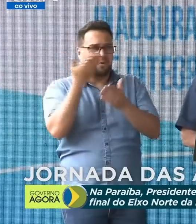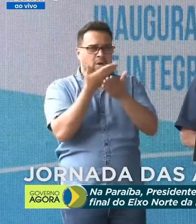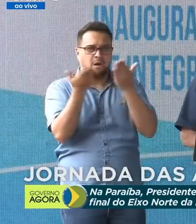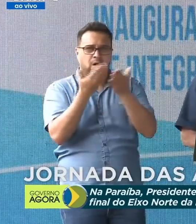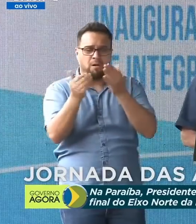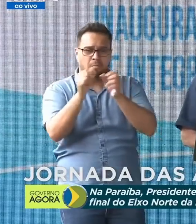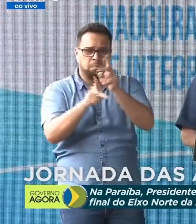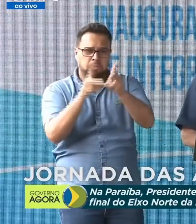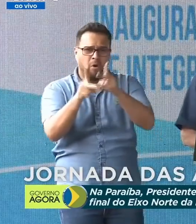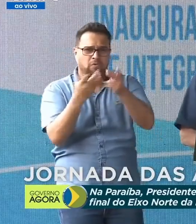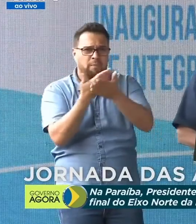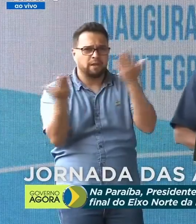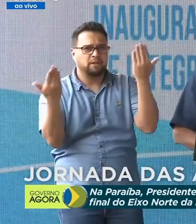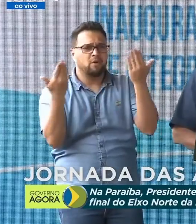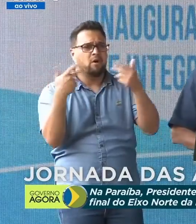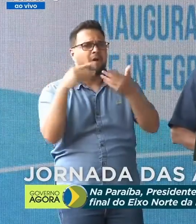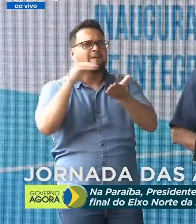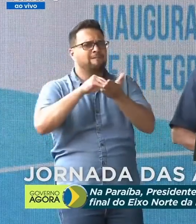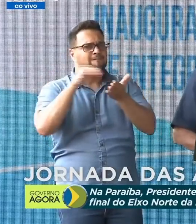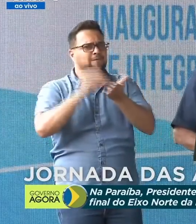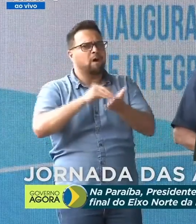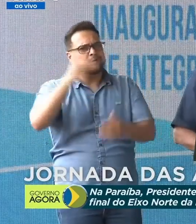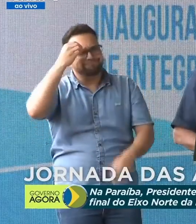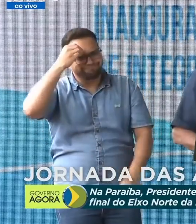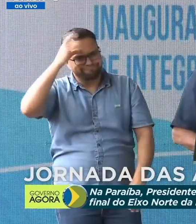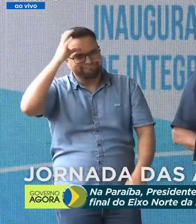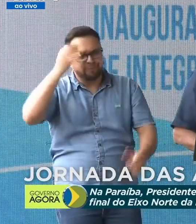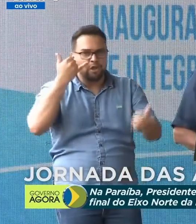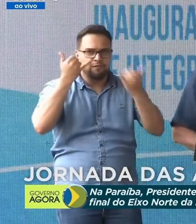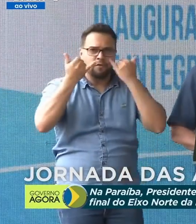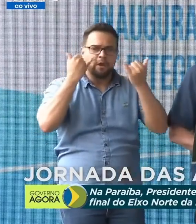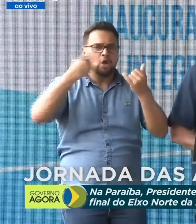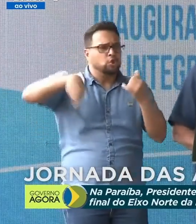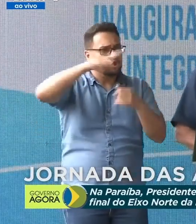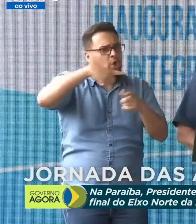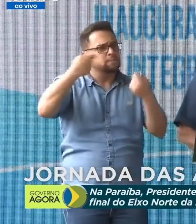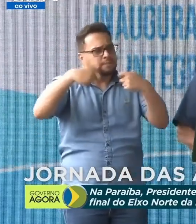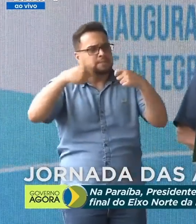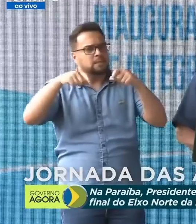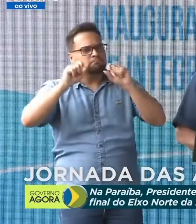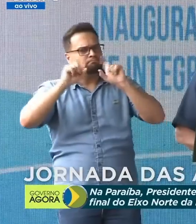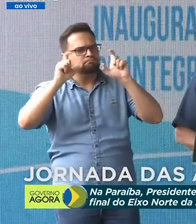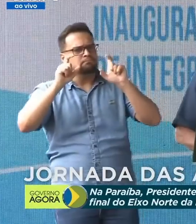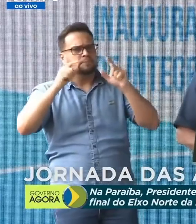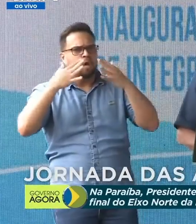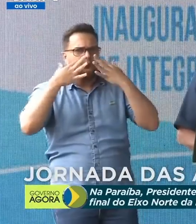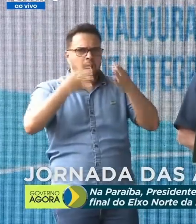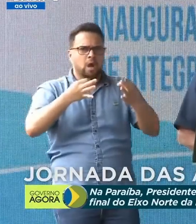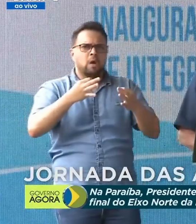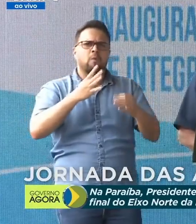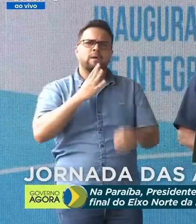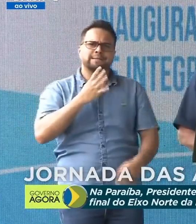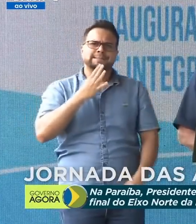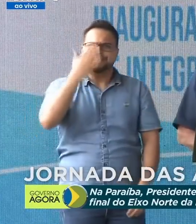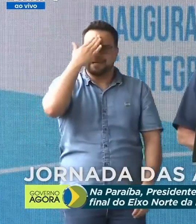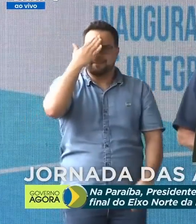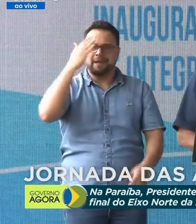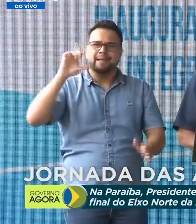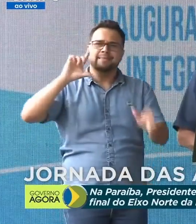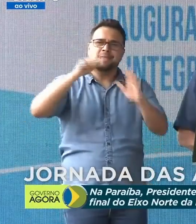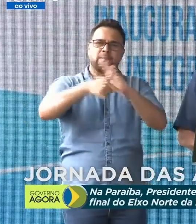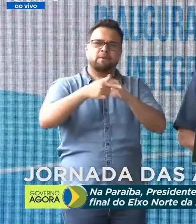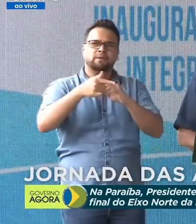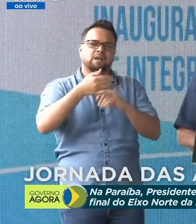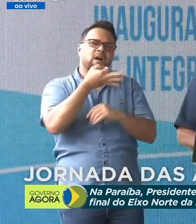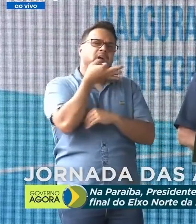pereceu. Nós devemos conhecer, ver o que está acontecendo, para depois criticar. Que só